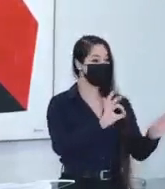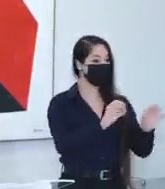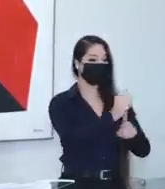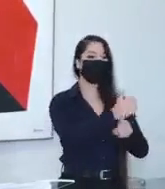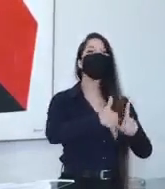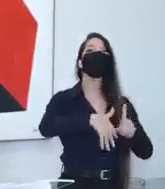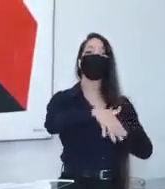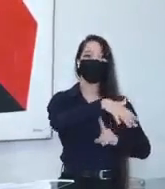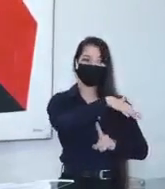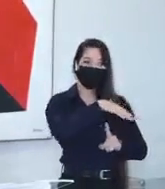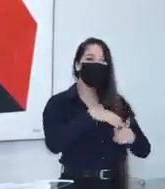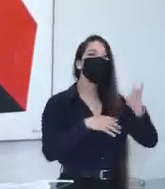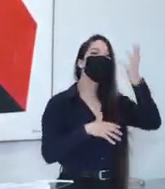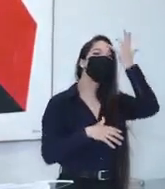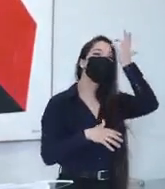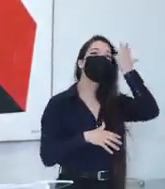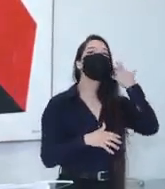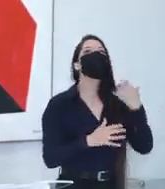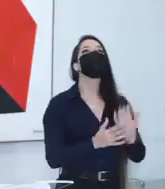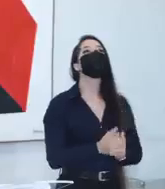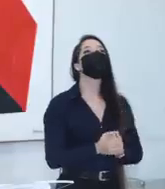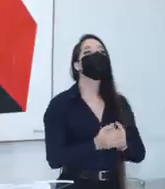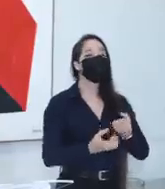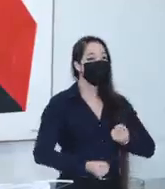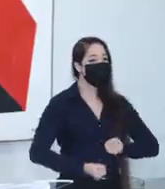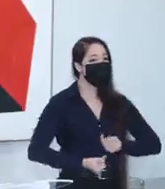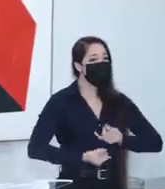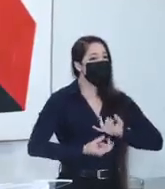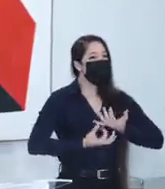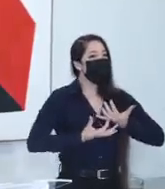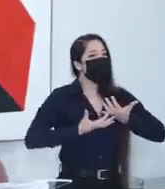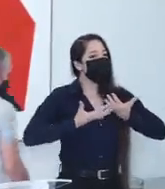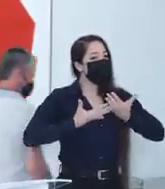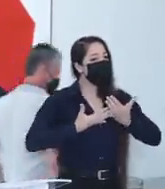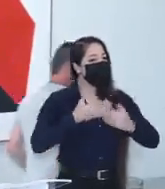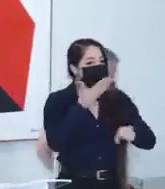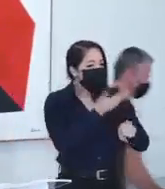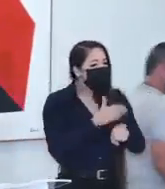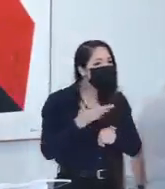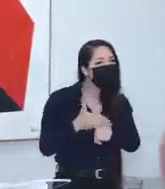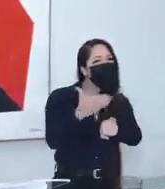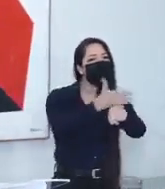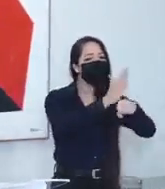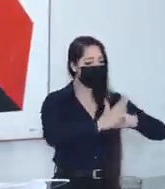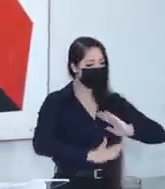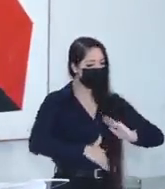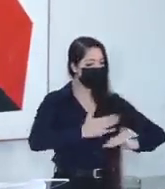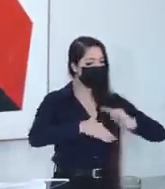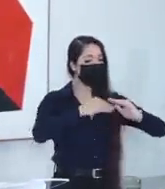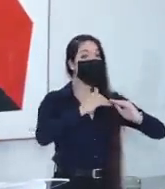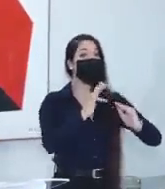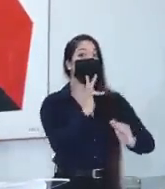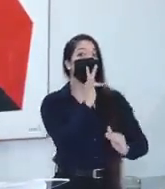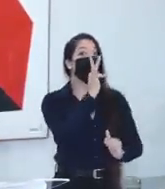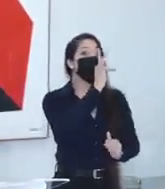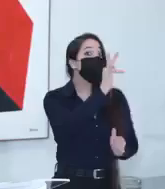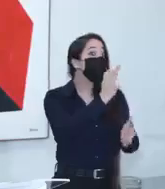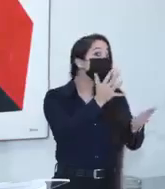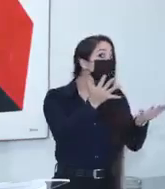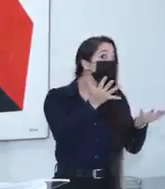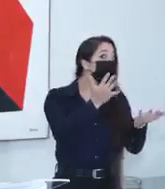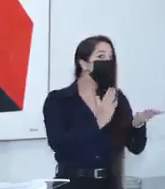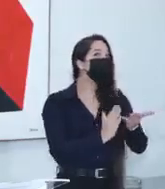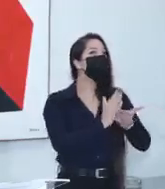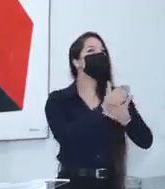social. E desabrochar através do trabalho, do treinamento e, quem sabe, lá na frente, entrar no João